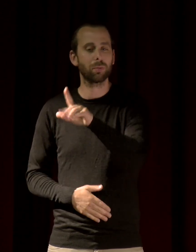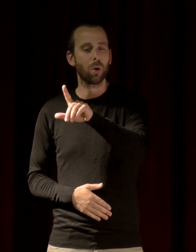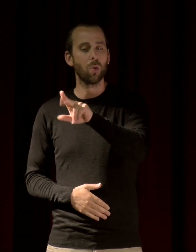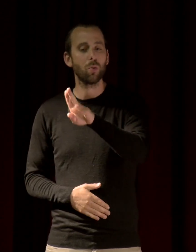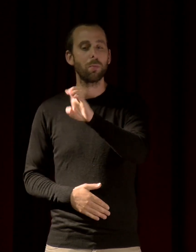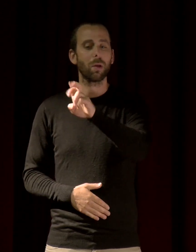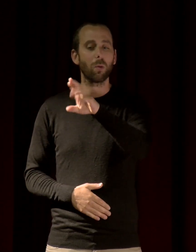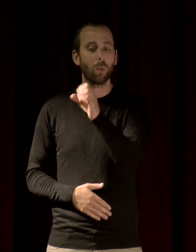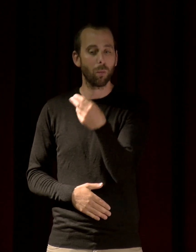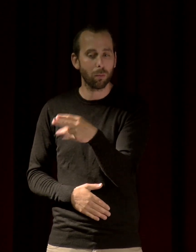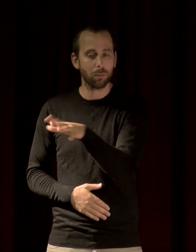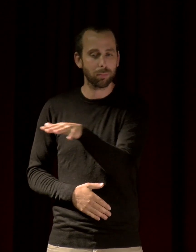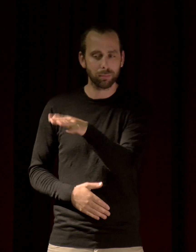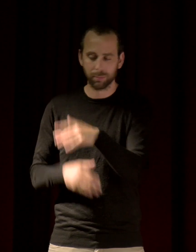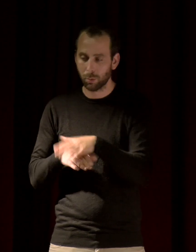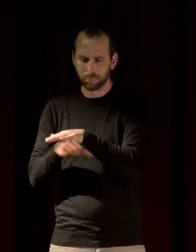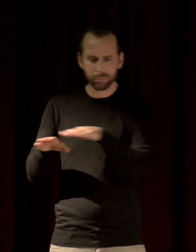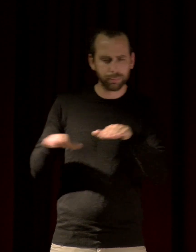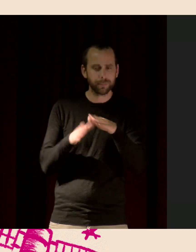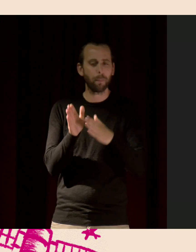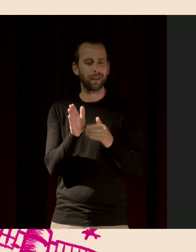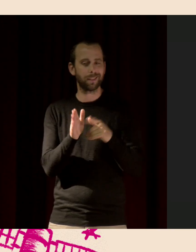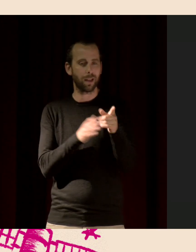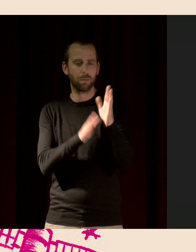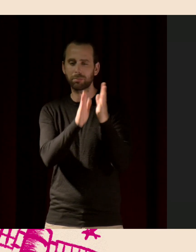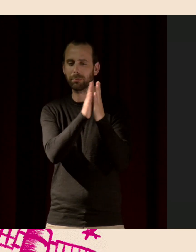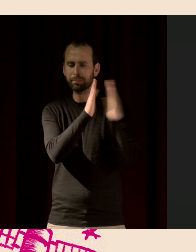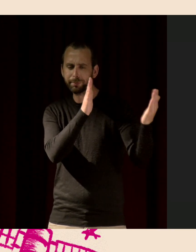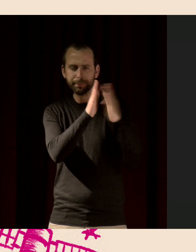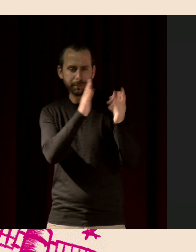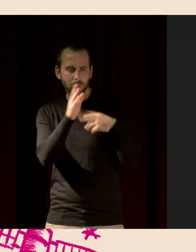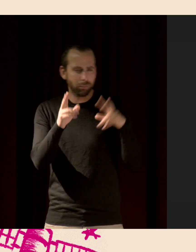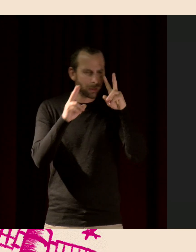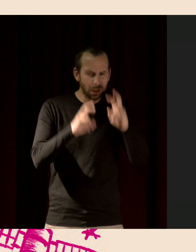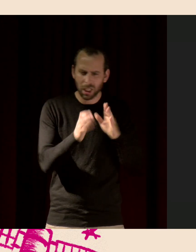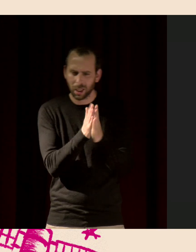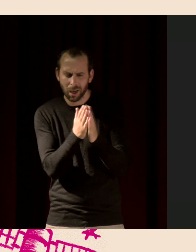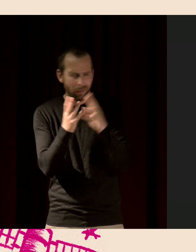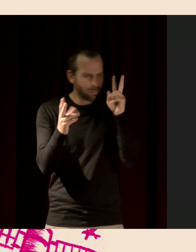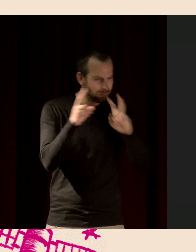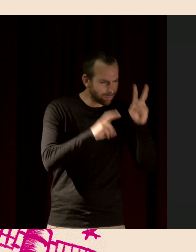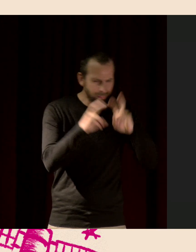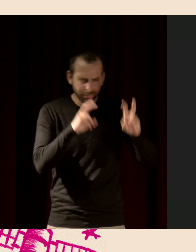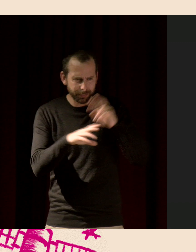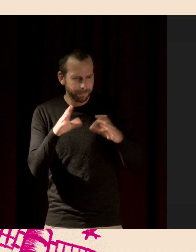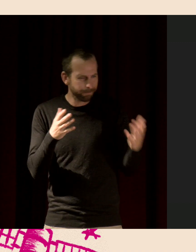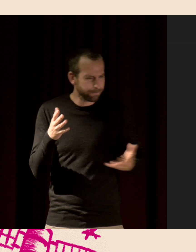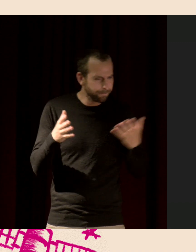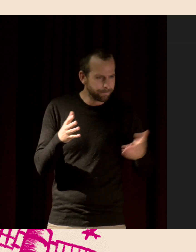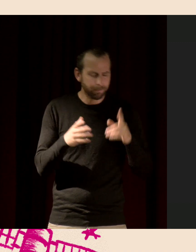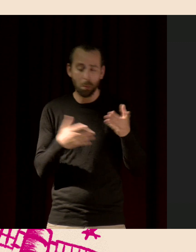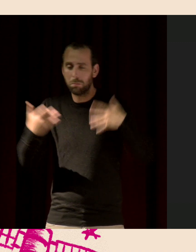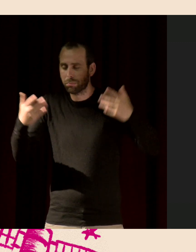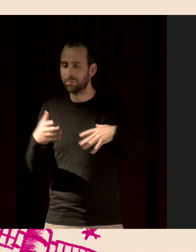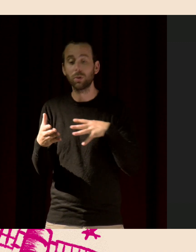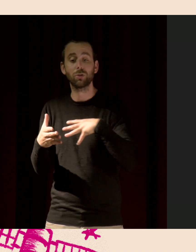est allé dans une librairie, on va toujours en famille, on va toujours en librairie. Et j'avais beaucoup de mal à trouver un livre. Et en sortant, enfin tout juste en sortant d'un librairie,